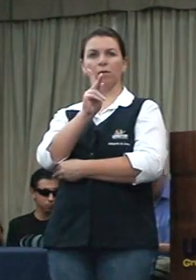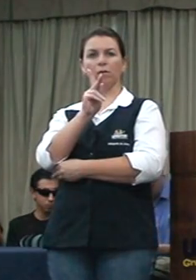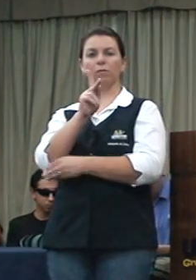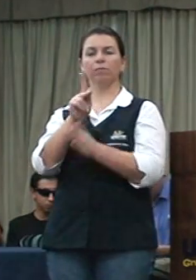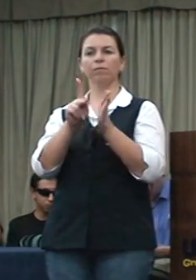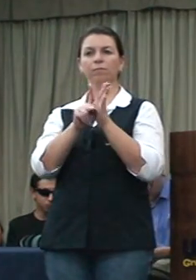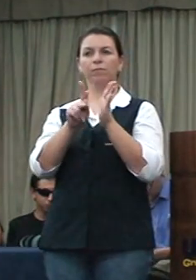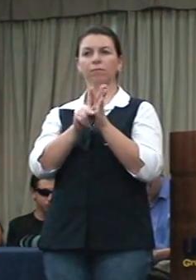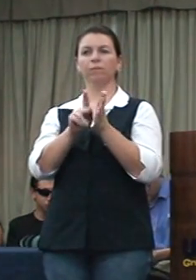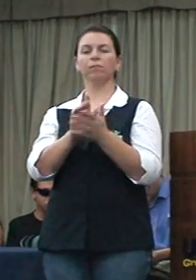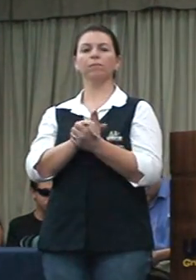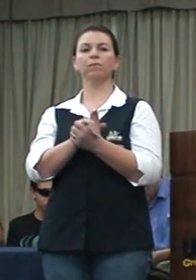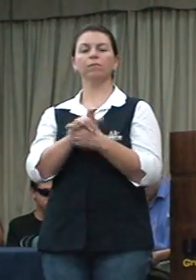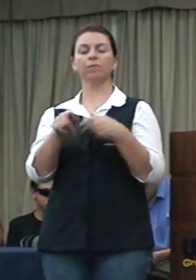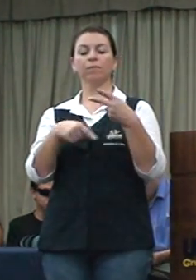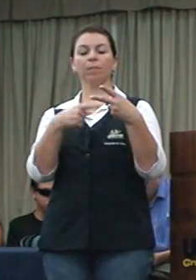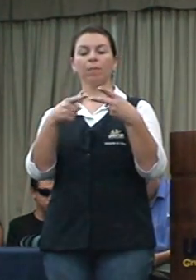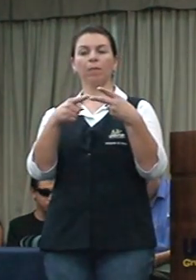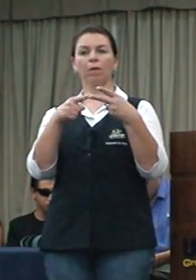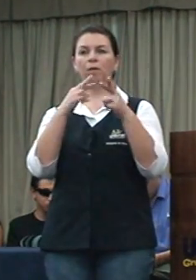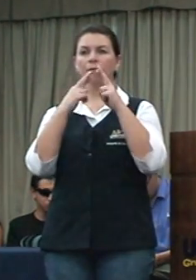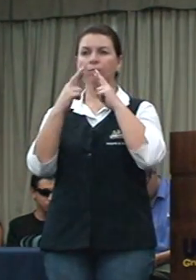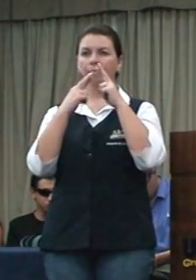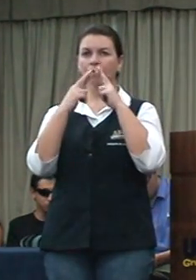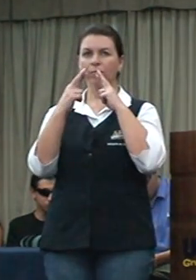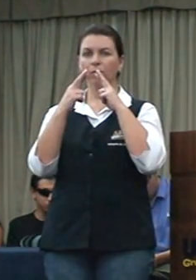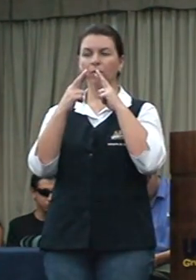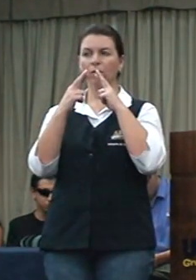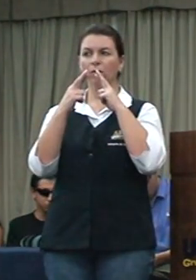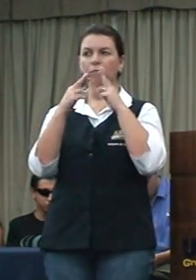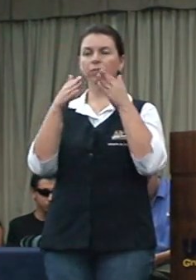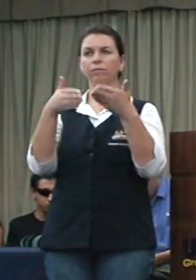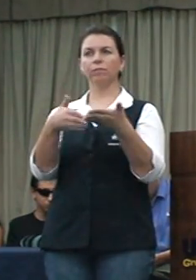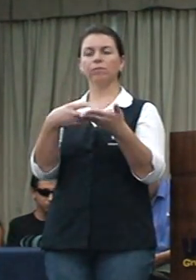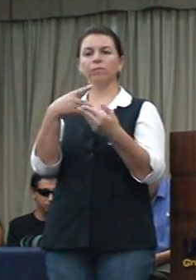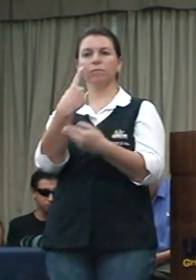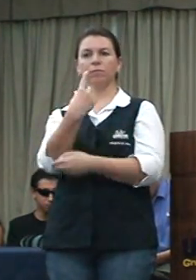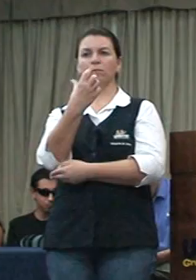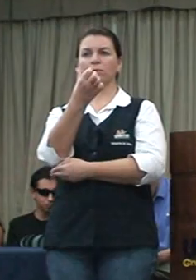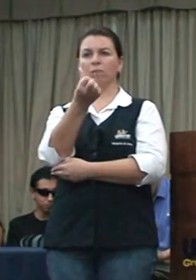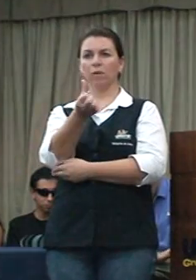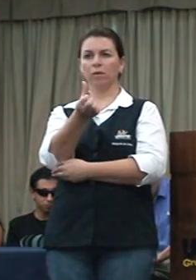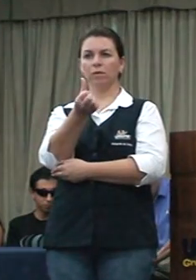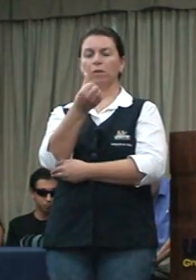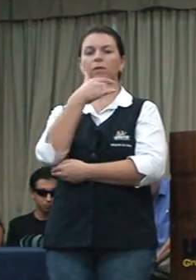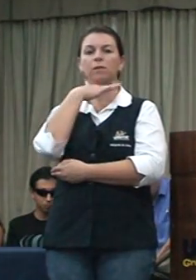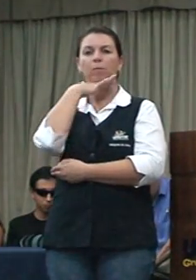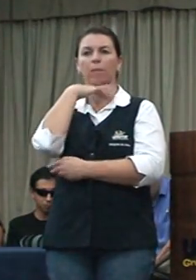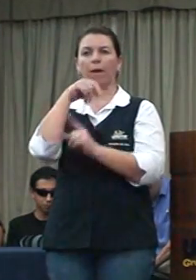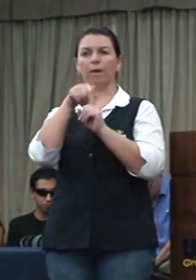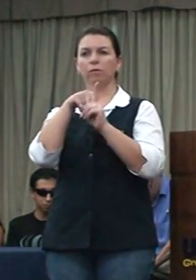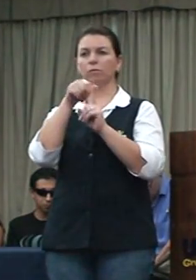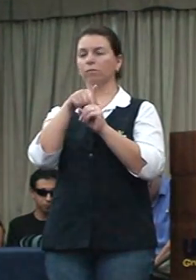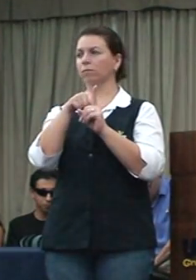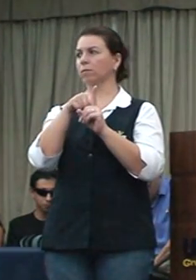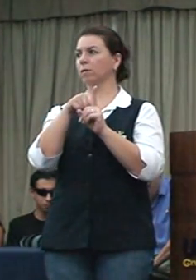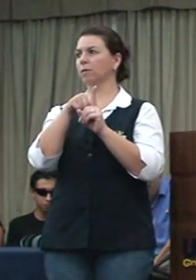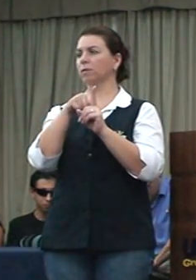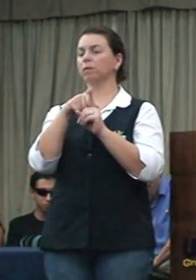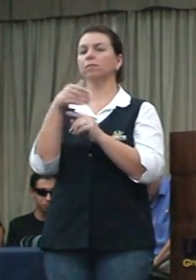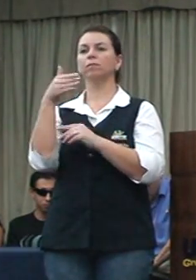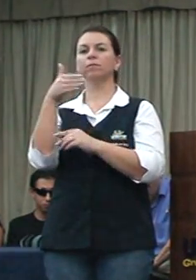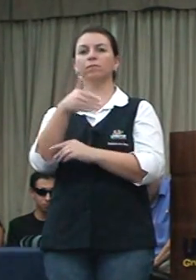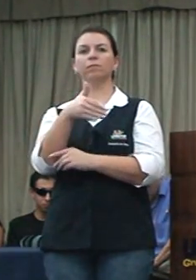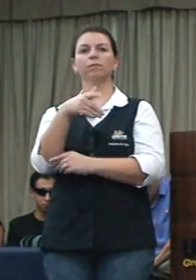E a segunda denúncia, agora no dia 16, último de março, eu levei